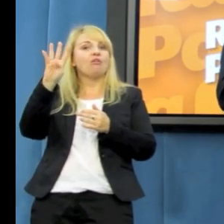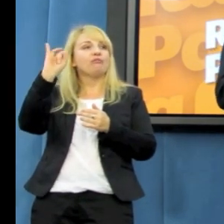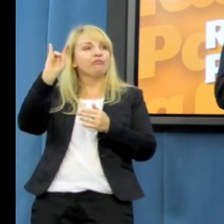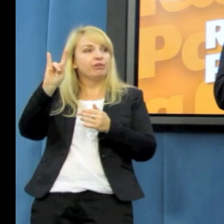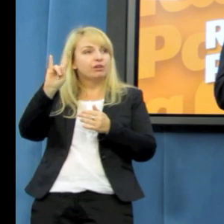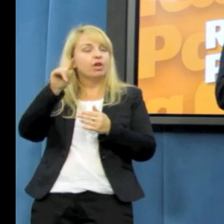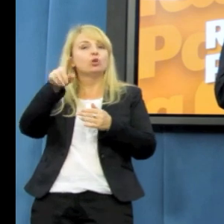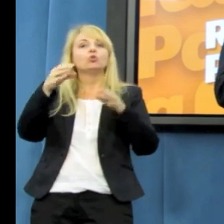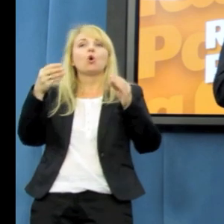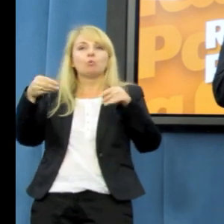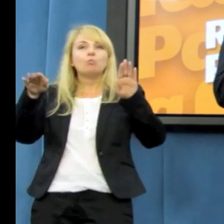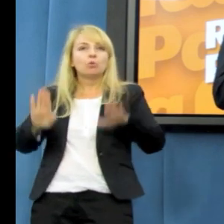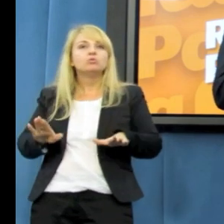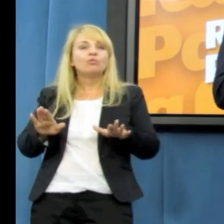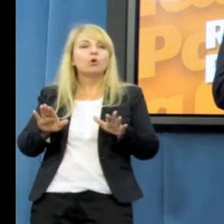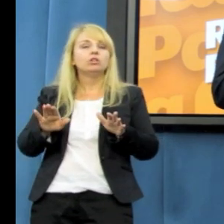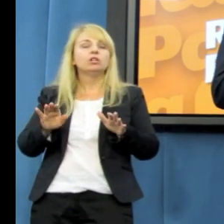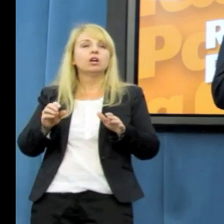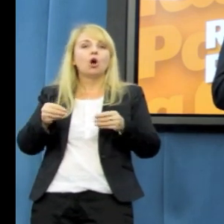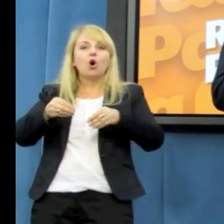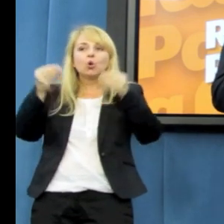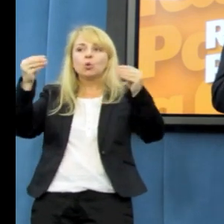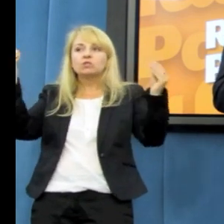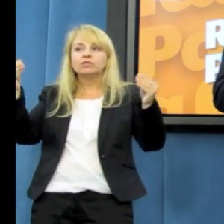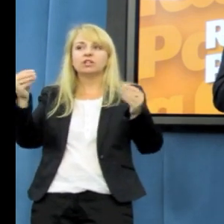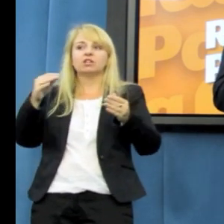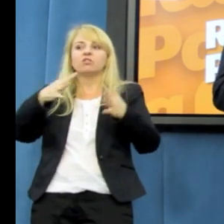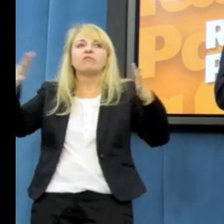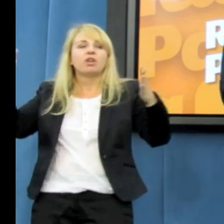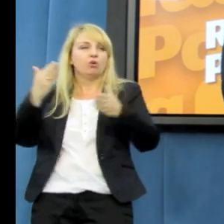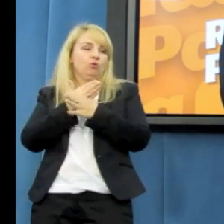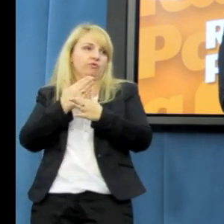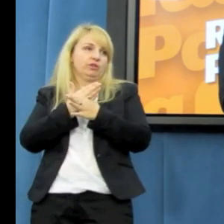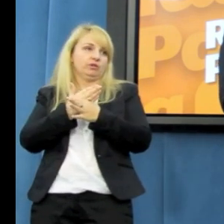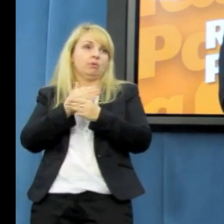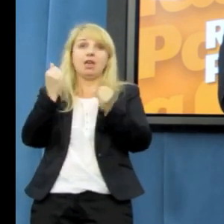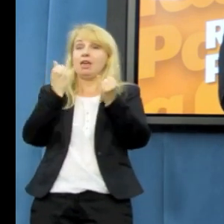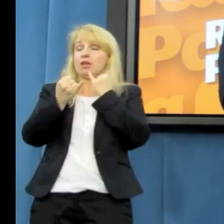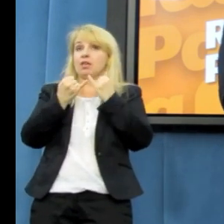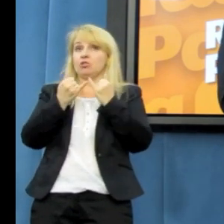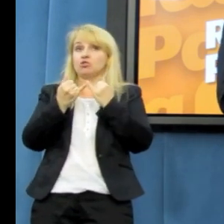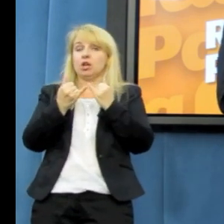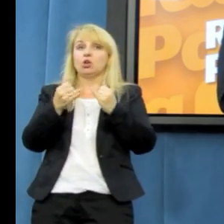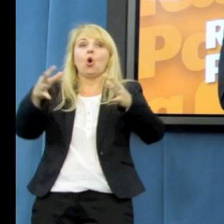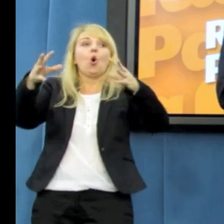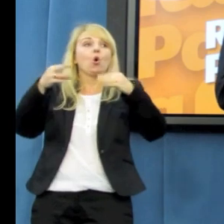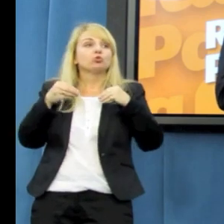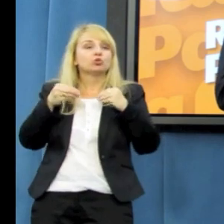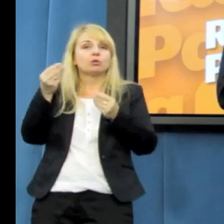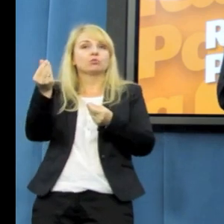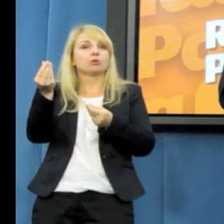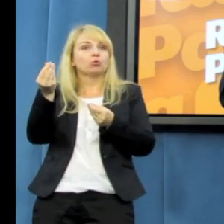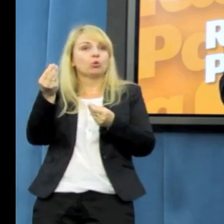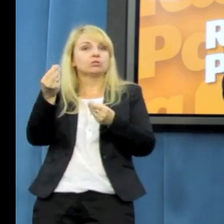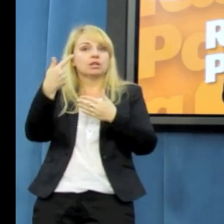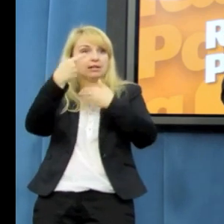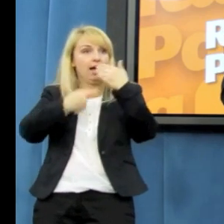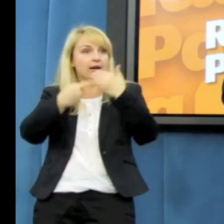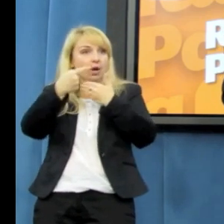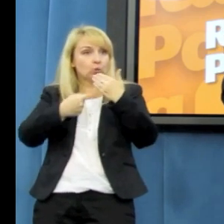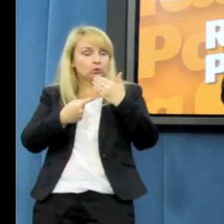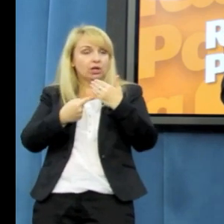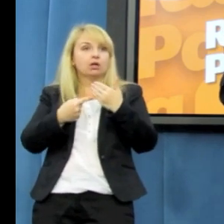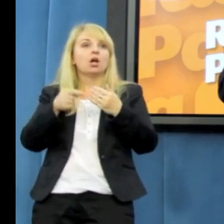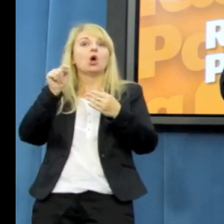oddech wielu polskim przedsiębiorcom. To jest w jednym zdaniu. Jeżeli dostaniesz pieniądze za fakturę, wówczas płacisz